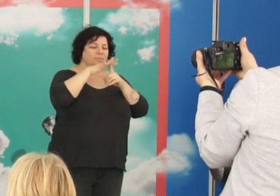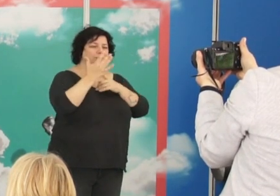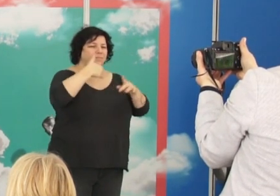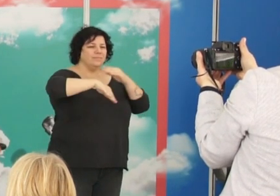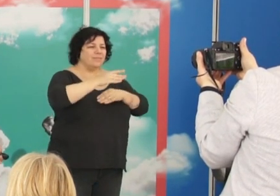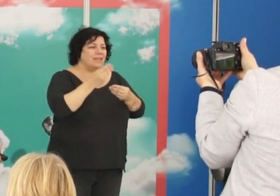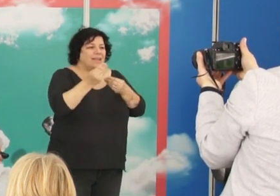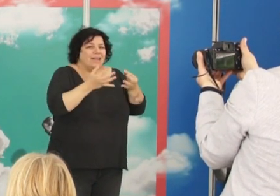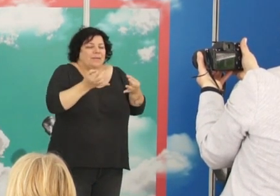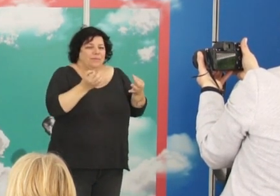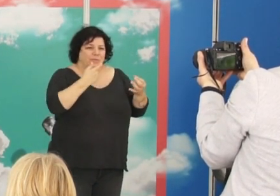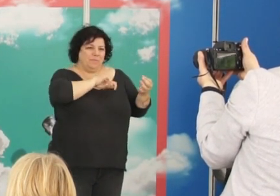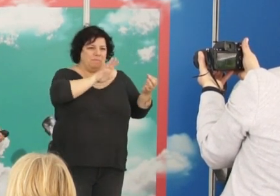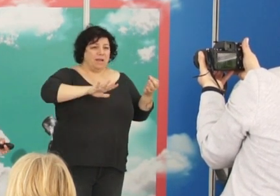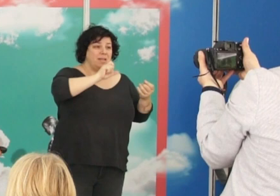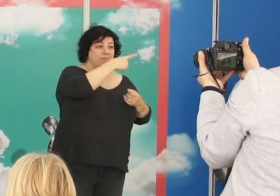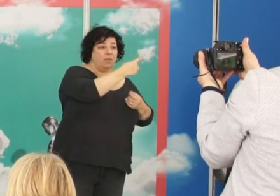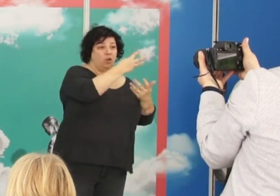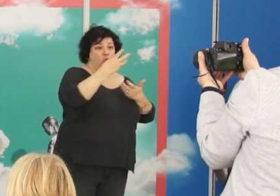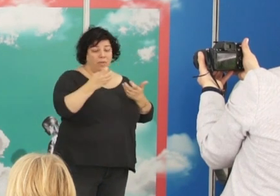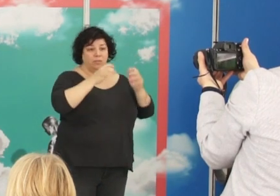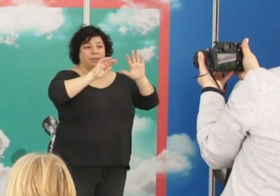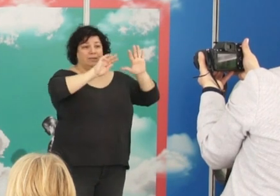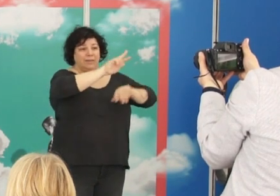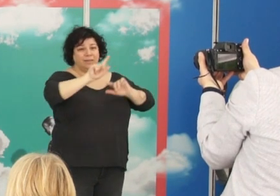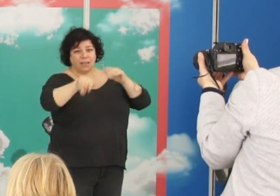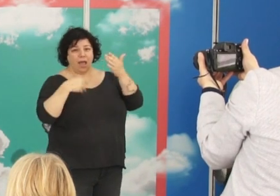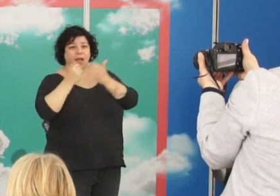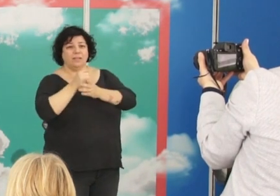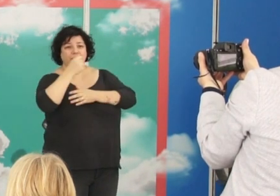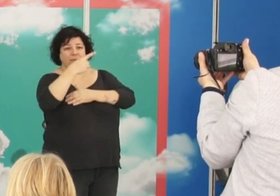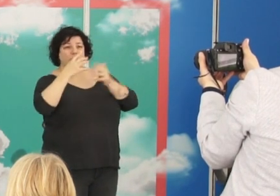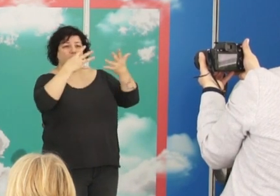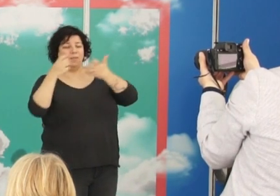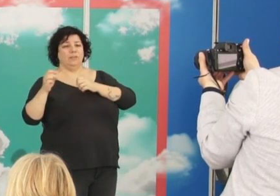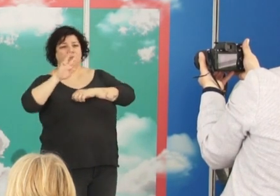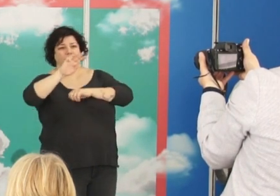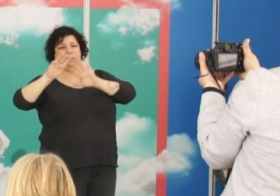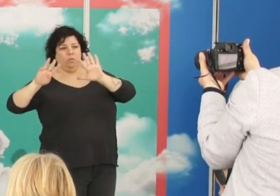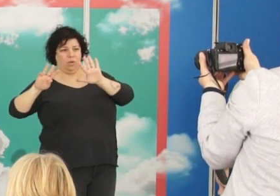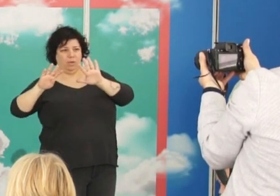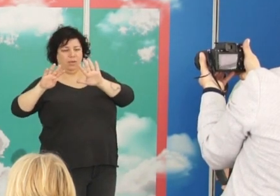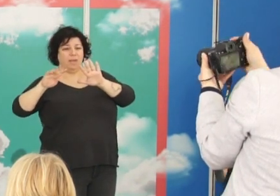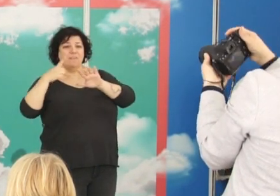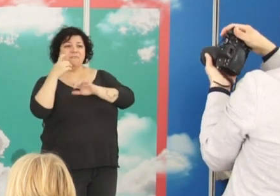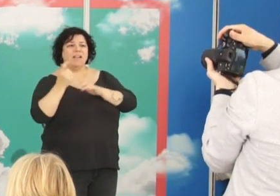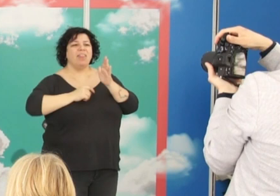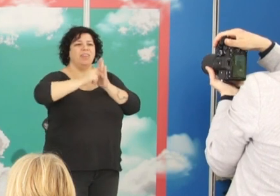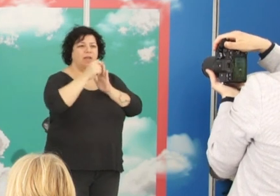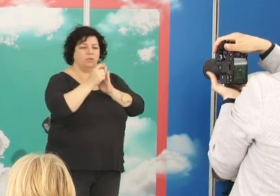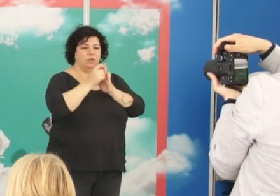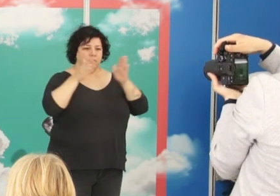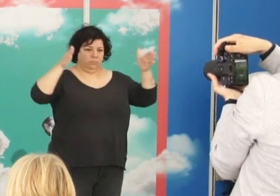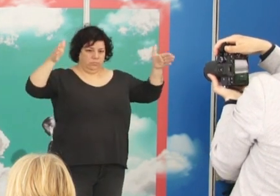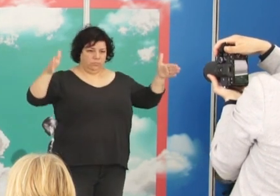en este país entre 1936 y 1939. De hecho, faltan muchos datos de lo que